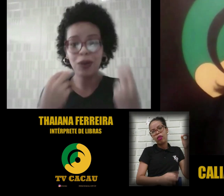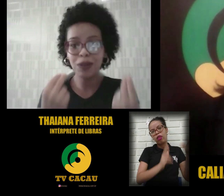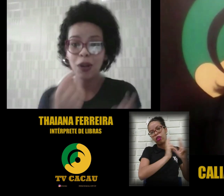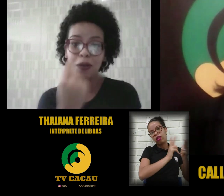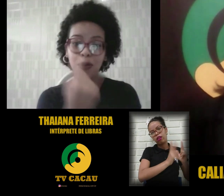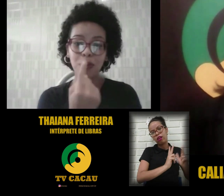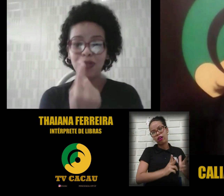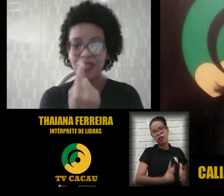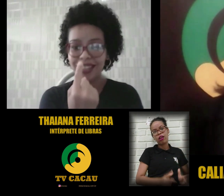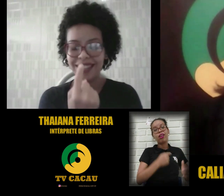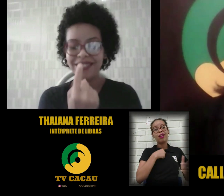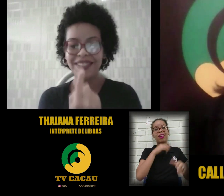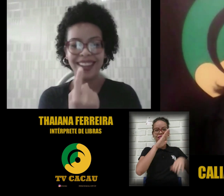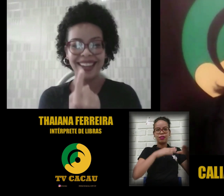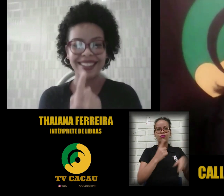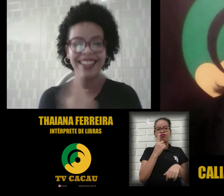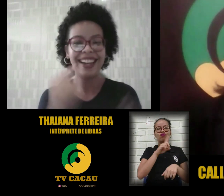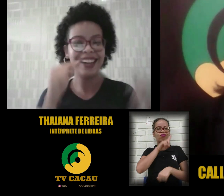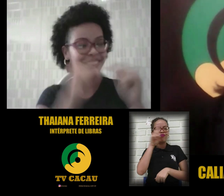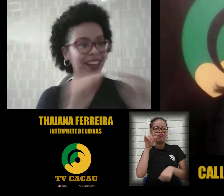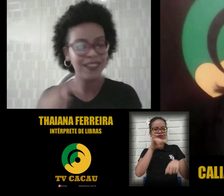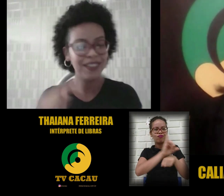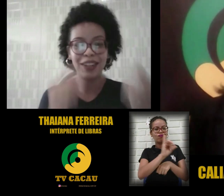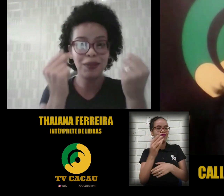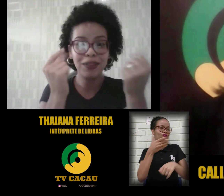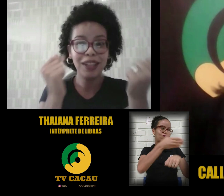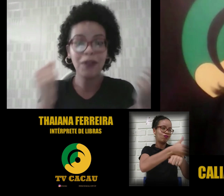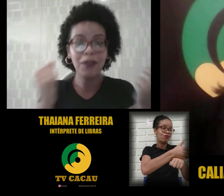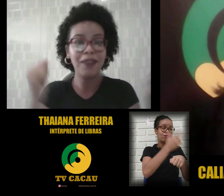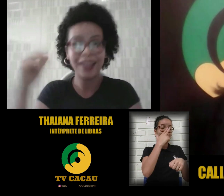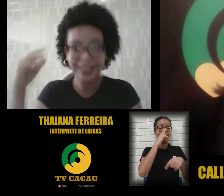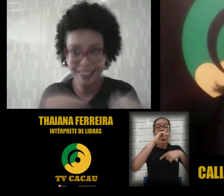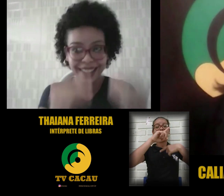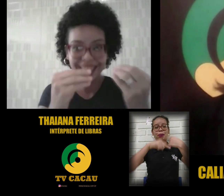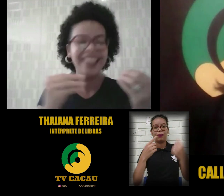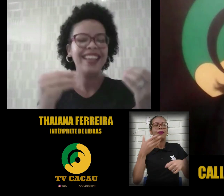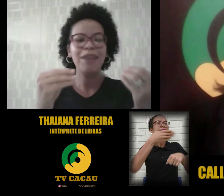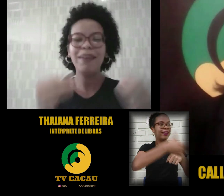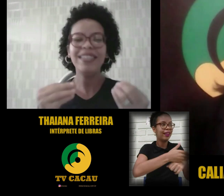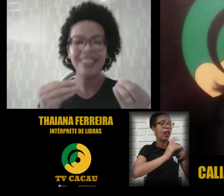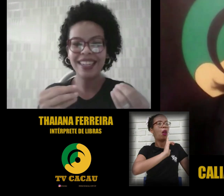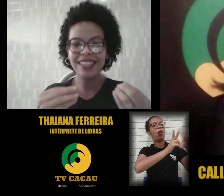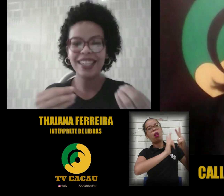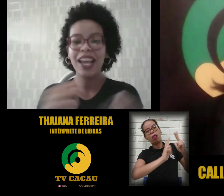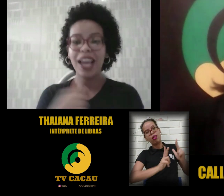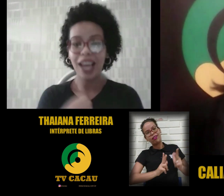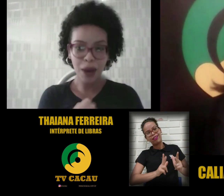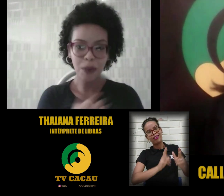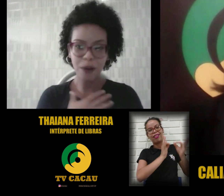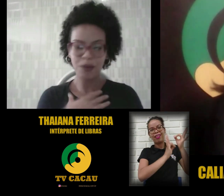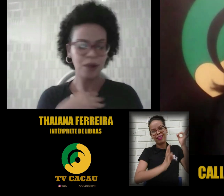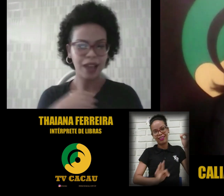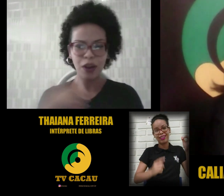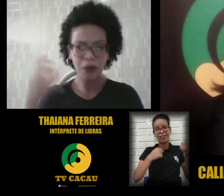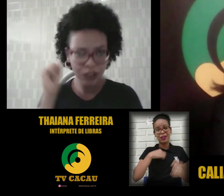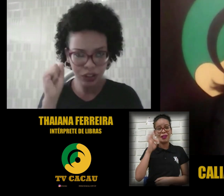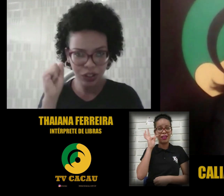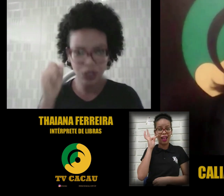fico um dia sem vir na casa dele, ele fica com tanta conversa, pensa aí, eu mesmo, eu, tá, eu ouvinte, sou